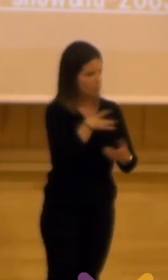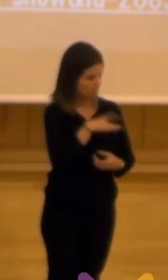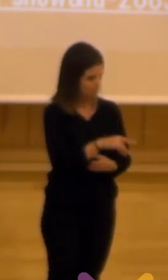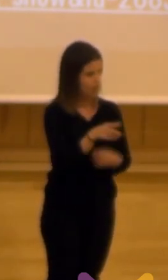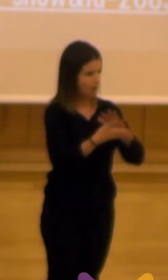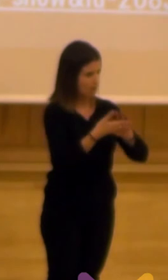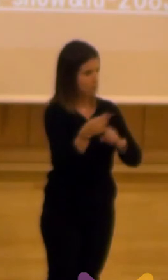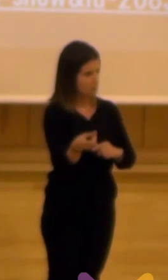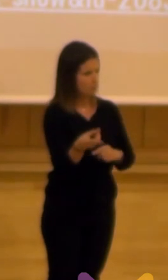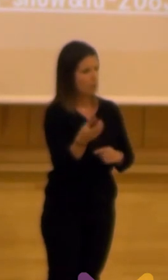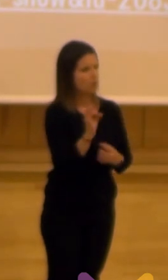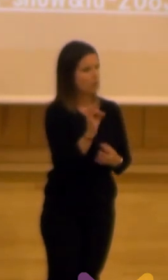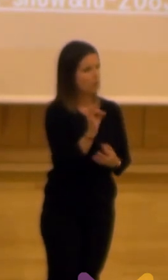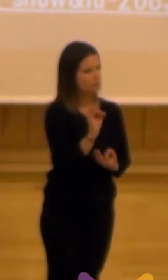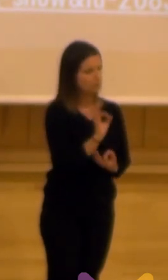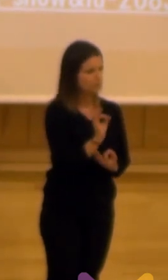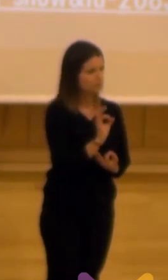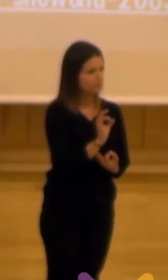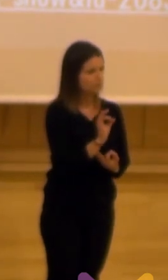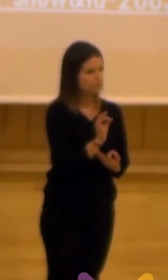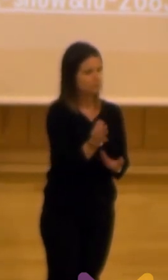es compatible tener una